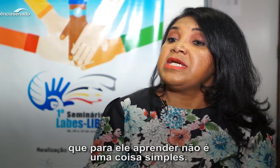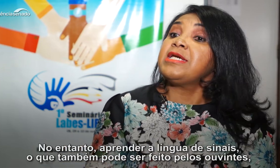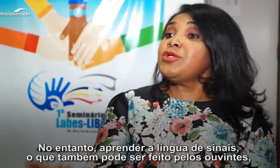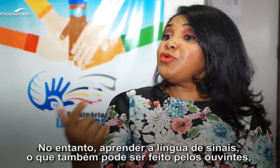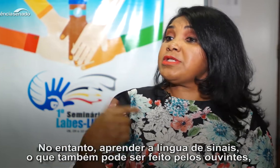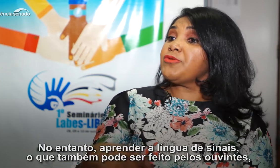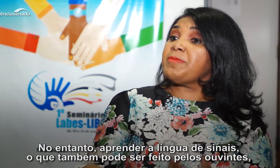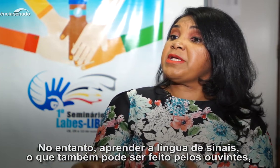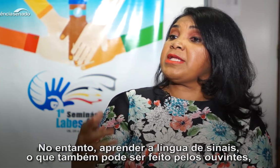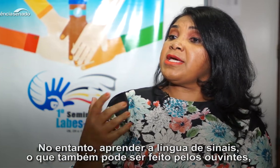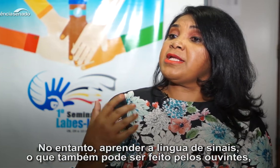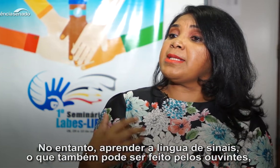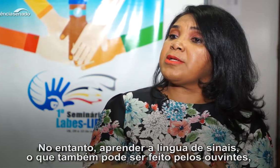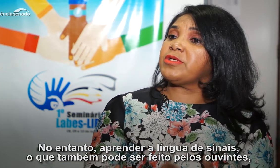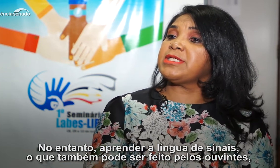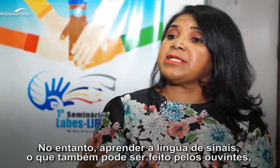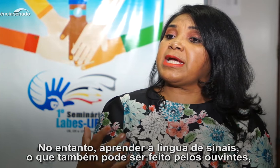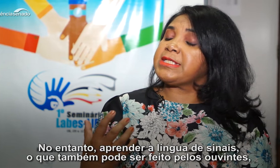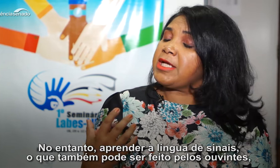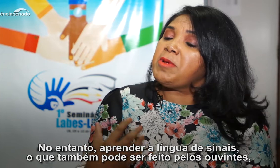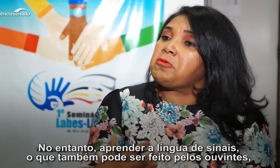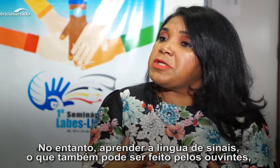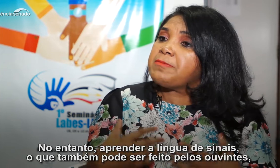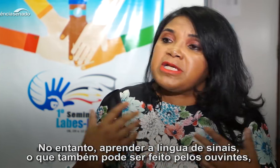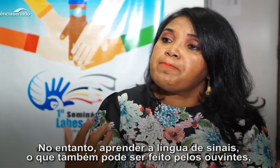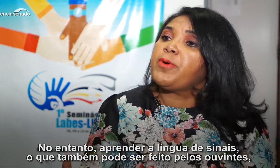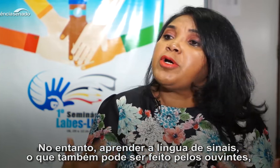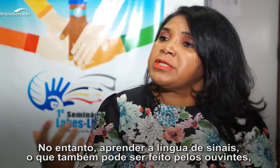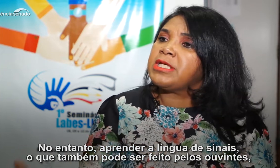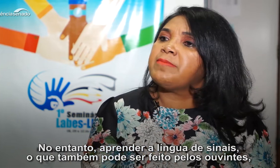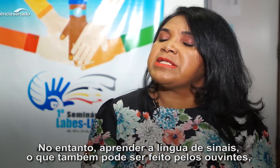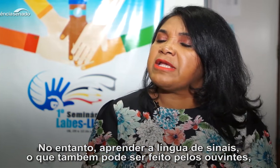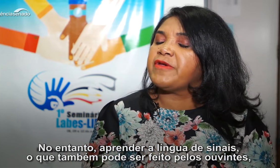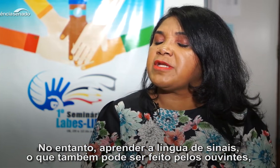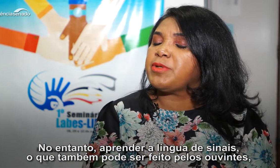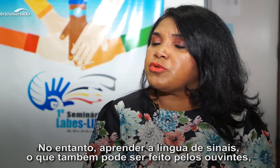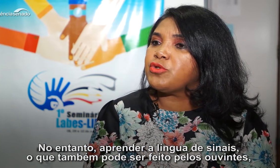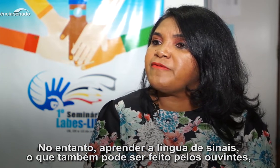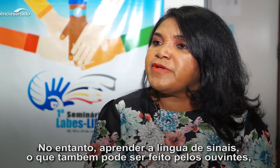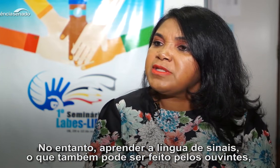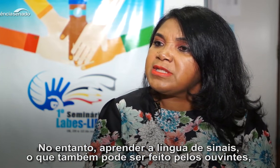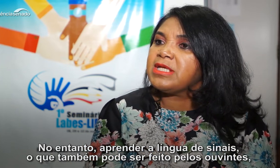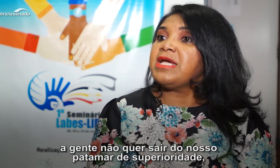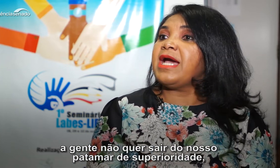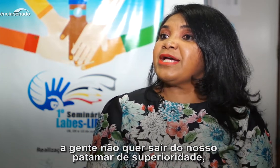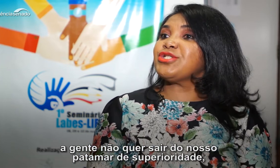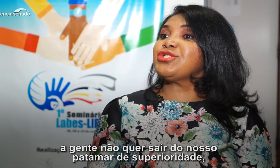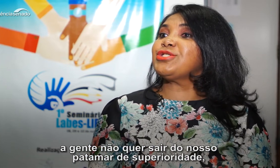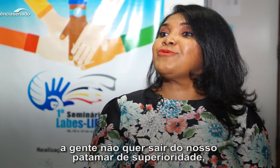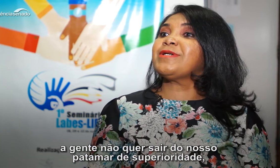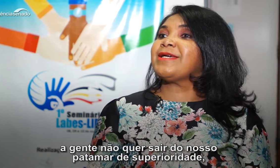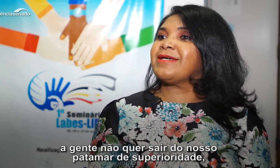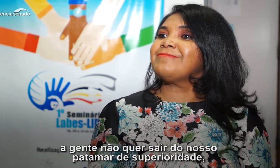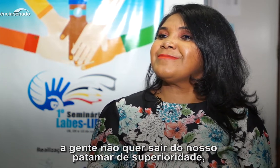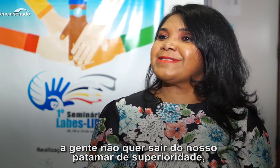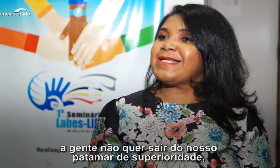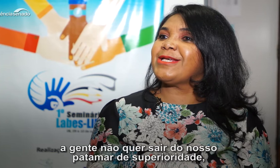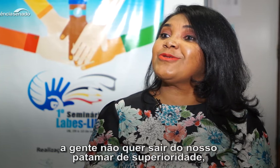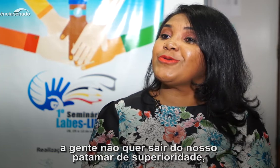E, no entanto, aprender a língua de sinais, que é uma coisa que pode também ser feita pelos ouvintes, a gente não quer sair do